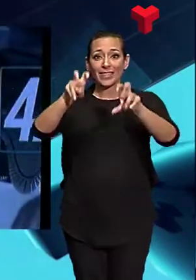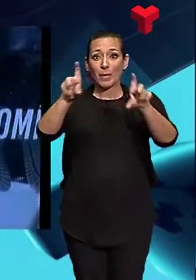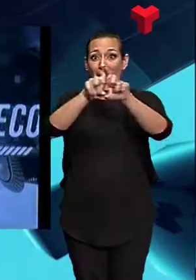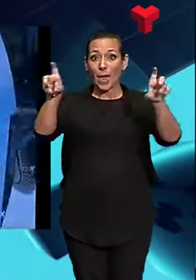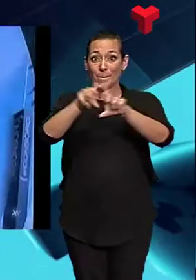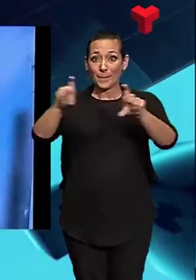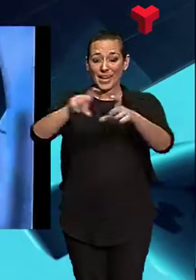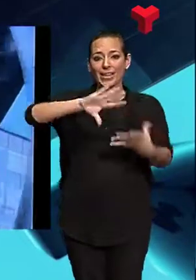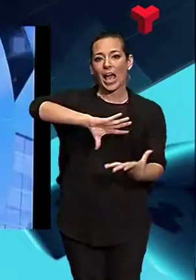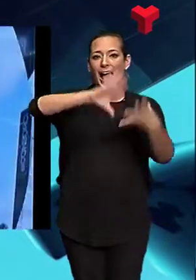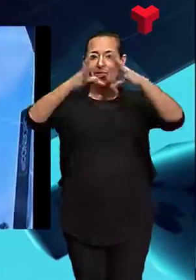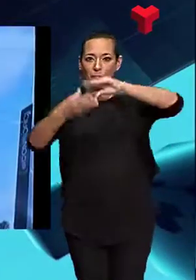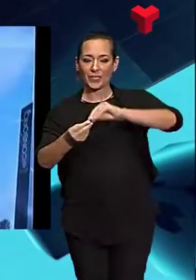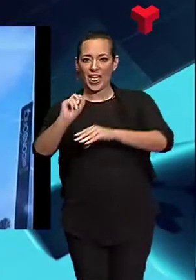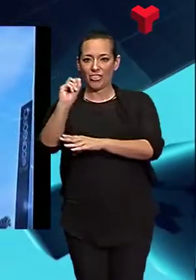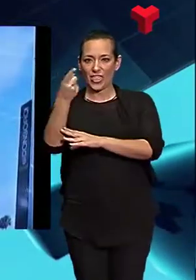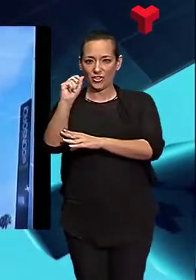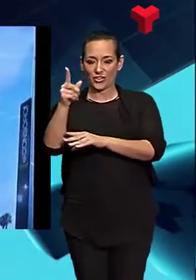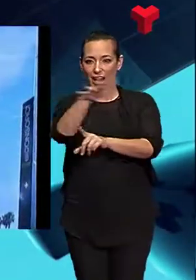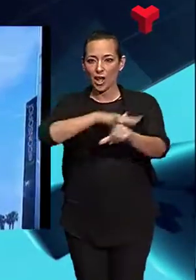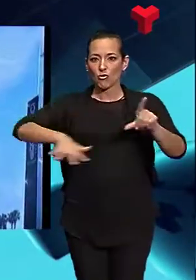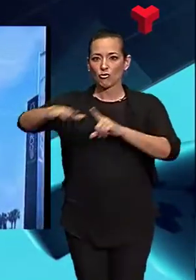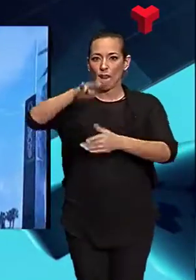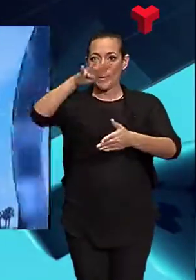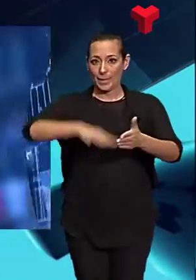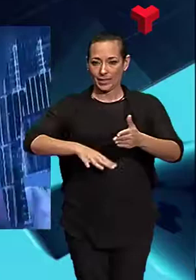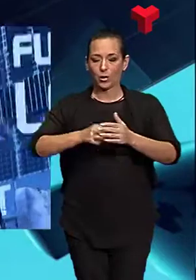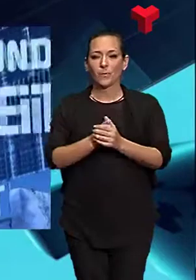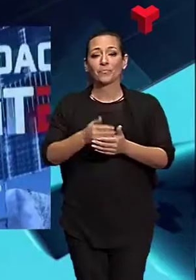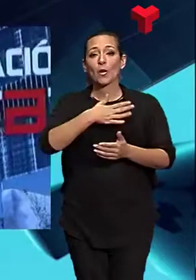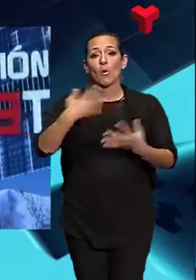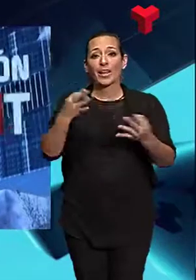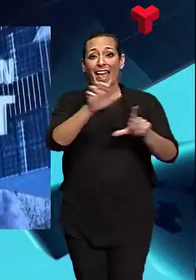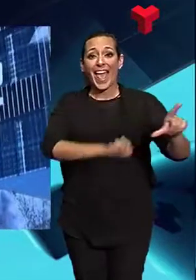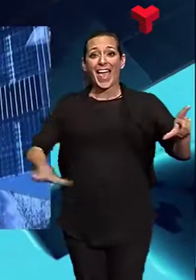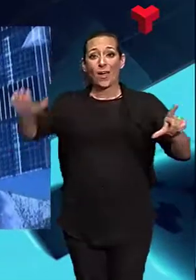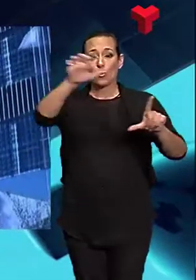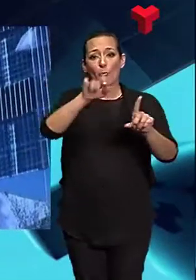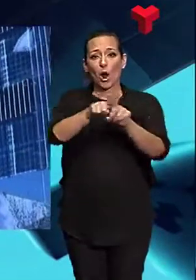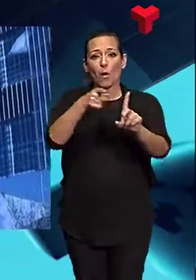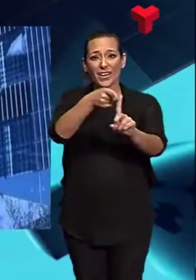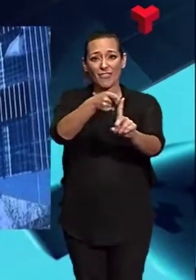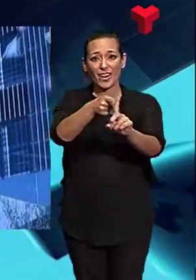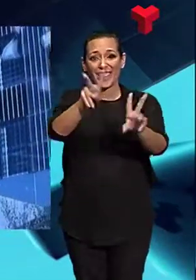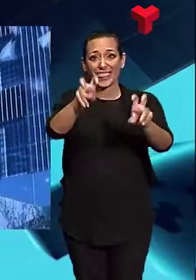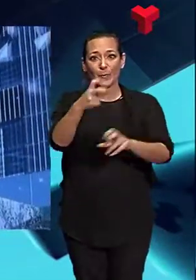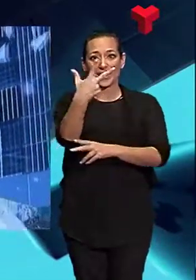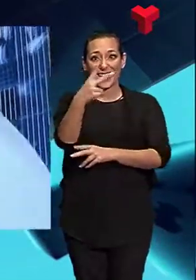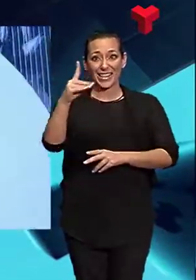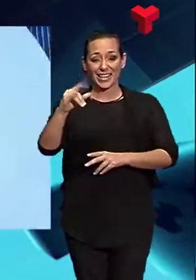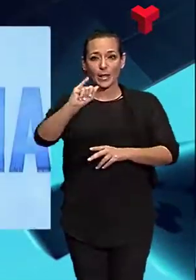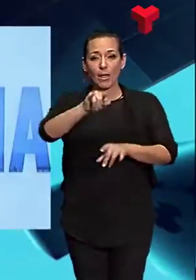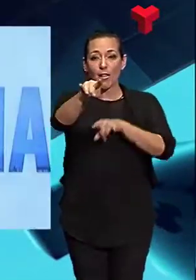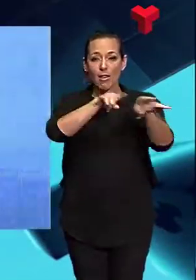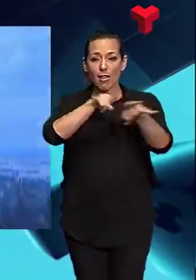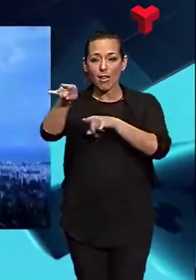Barcelona. The Factory es vol convertir en el centre de referència d'Europa del talent en tecnologia 3D i atraure emprenedors i empreses